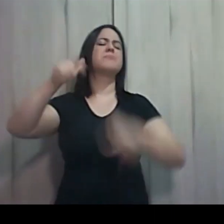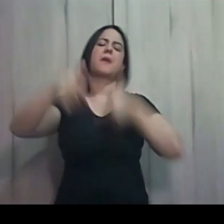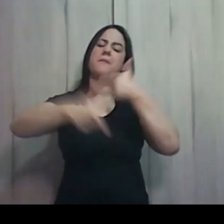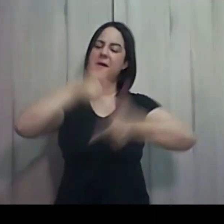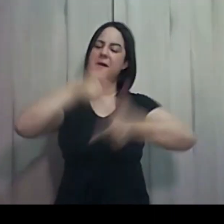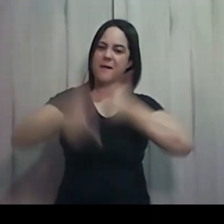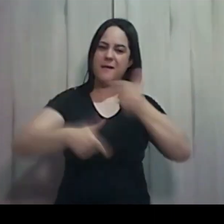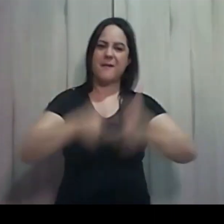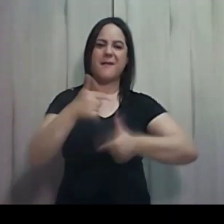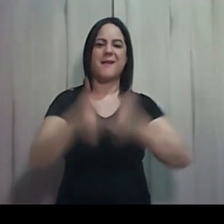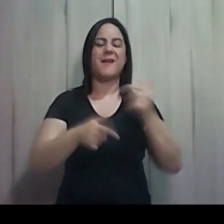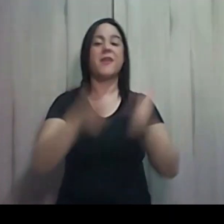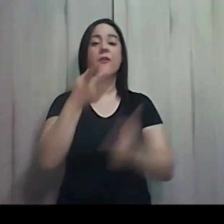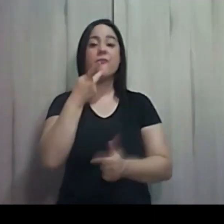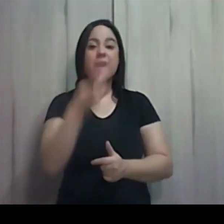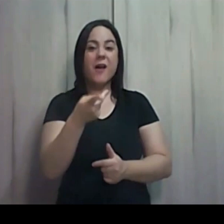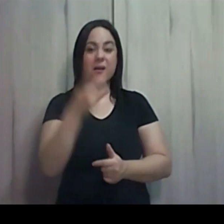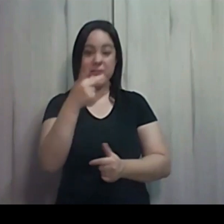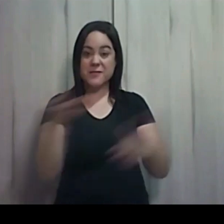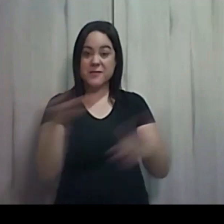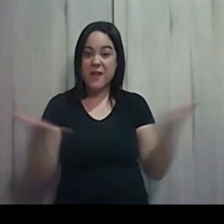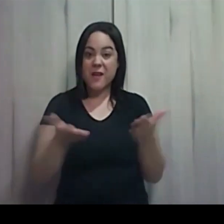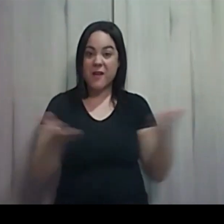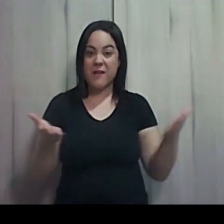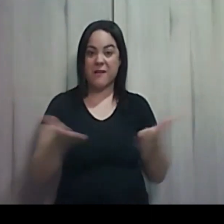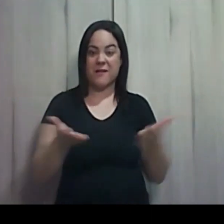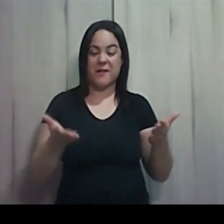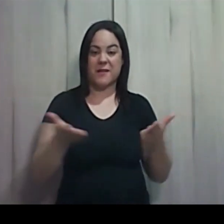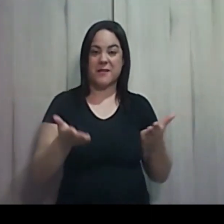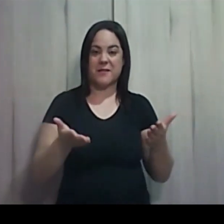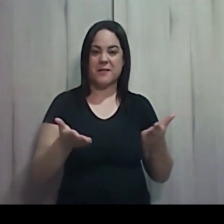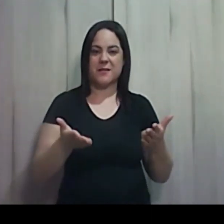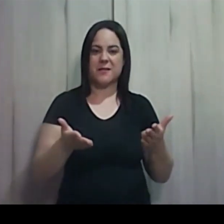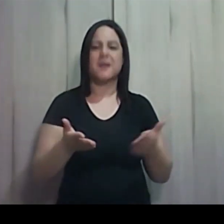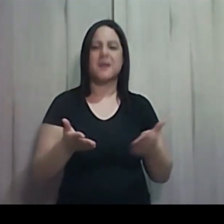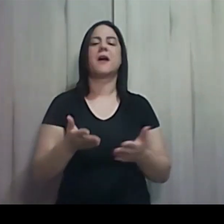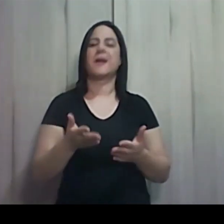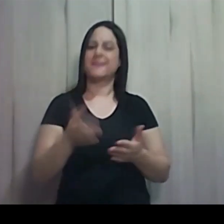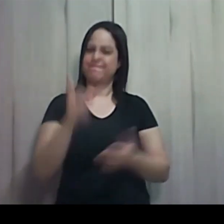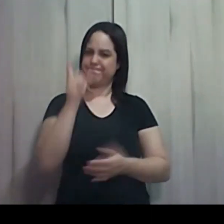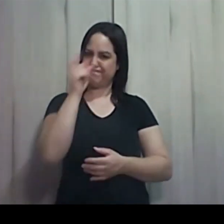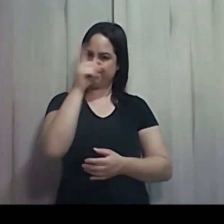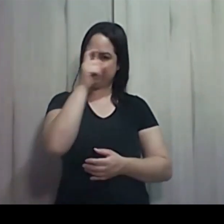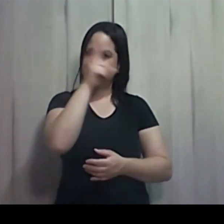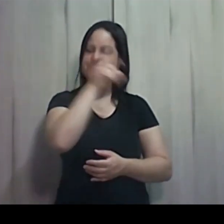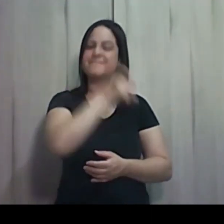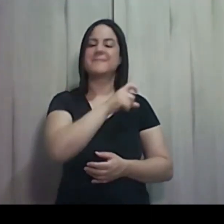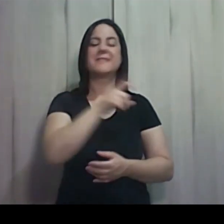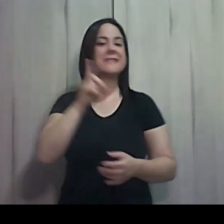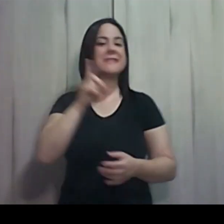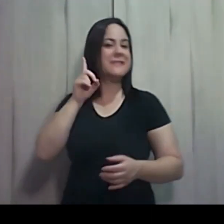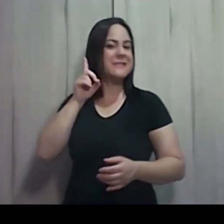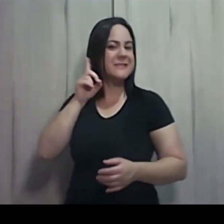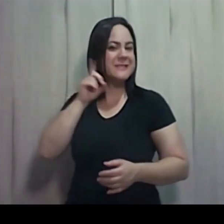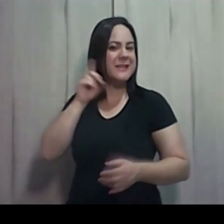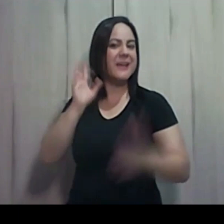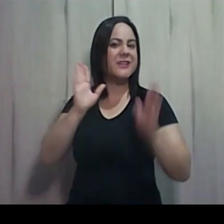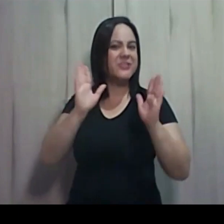assistindo esse vídeo. A situação está bem difícil. A Daniele já passou por situações muito difíceis na vida.